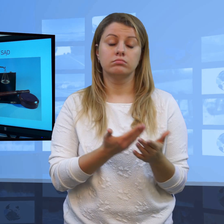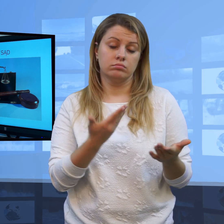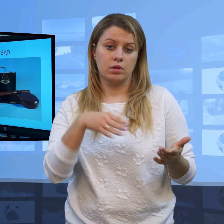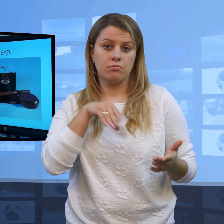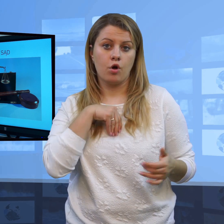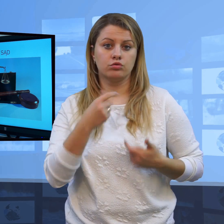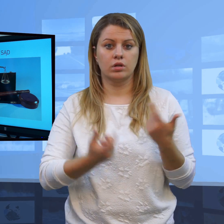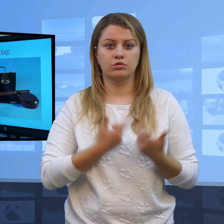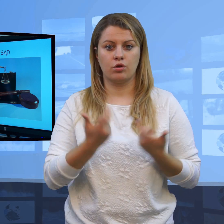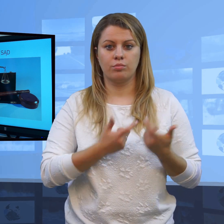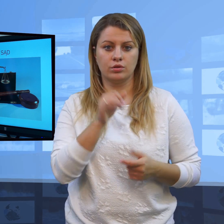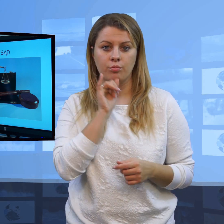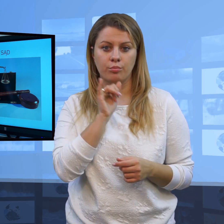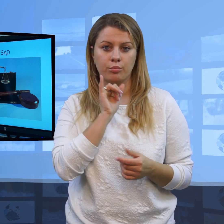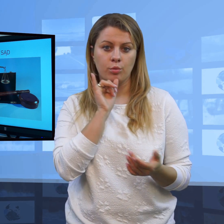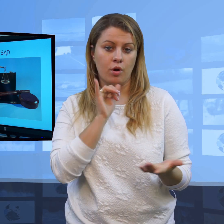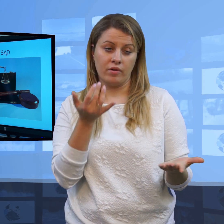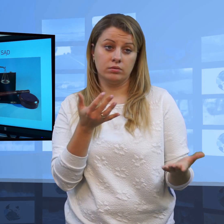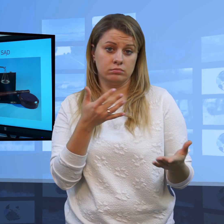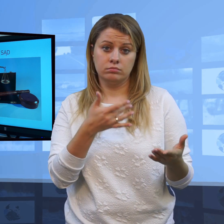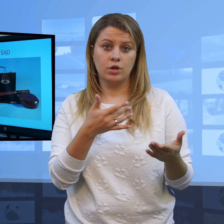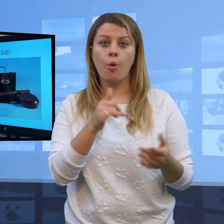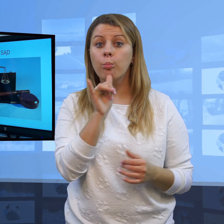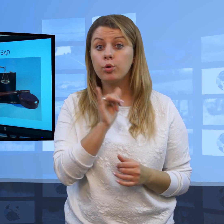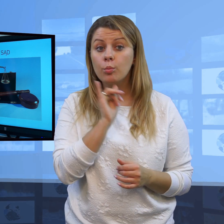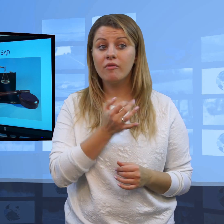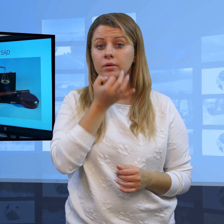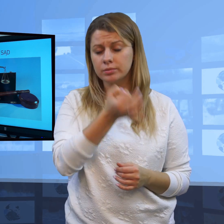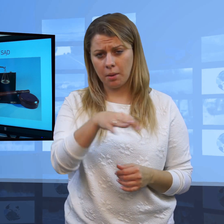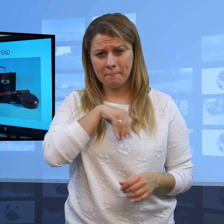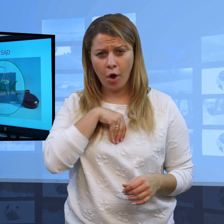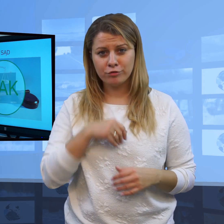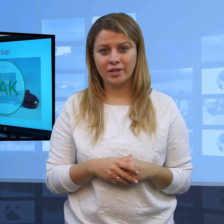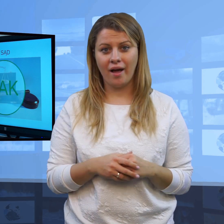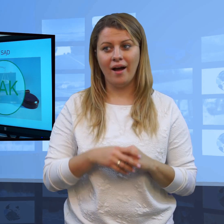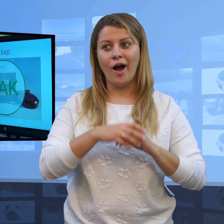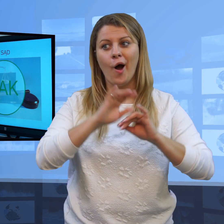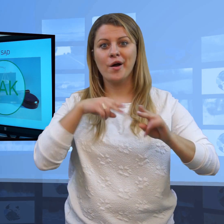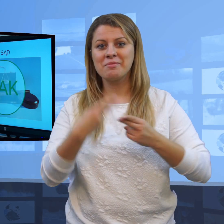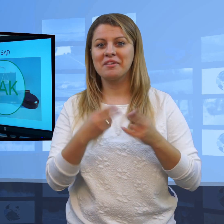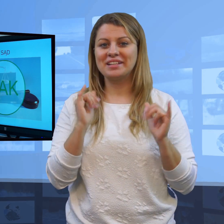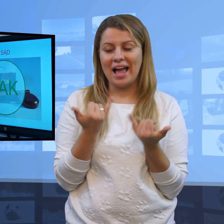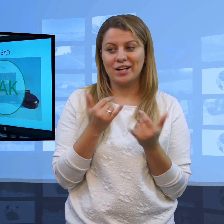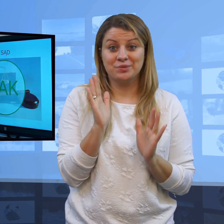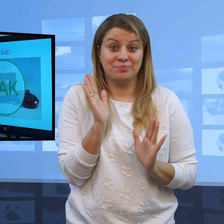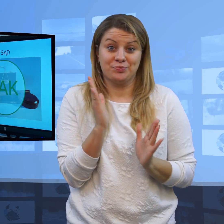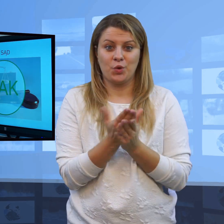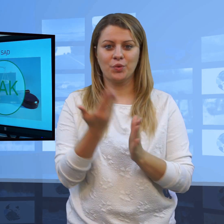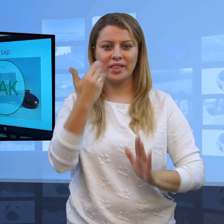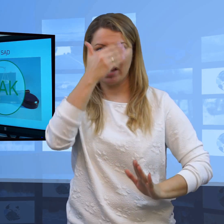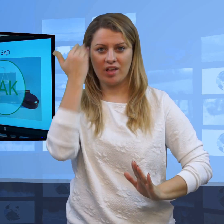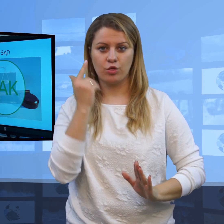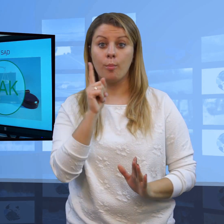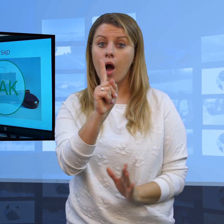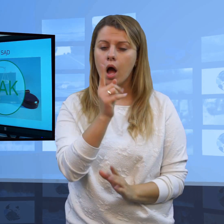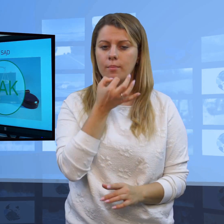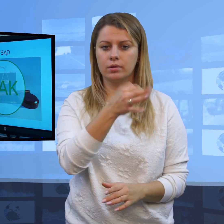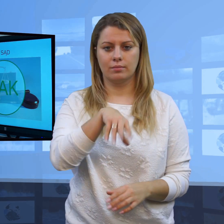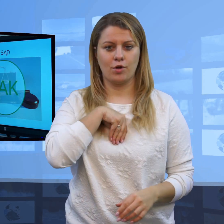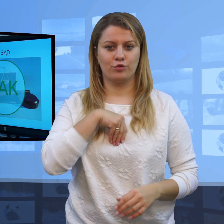dostęp do akt jakiejś sprawy, każdy dziennikarz może o to poprosić.